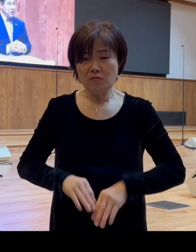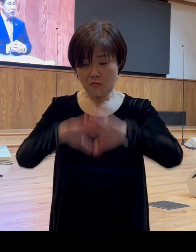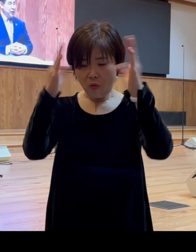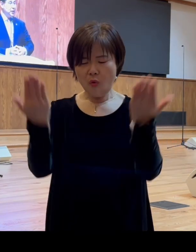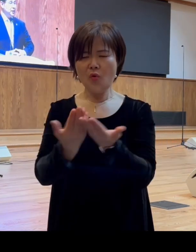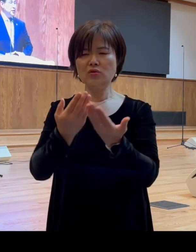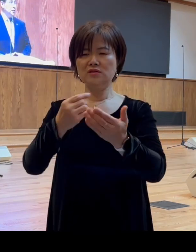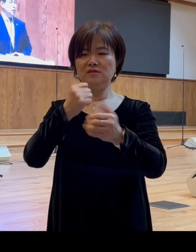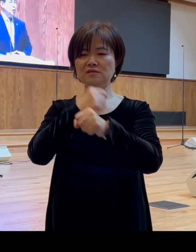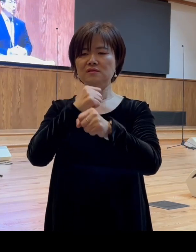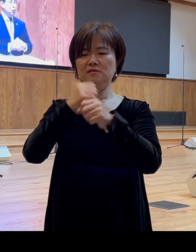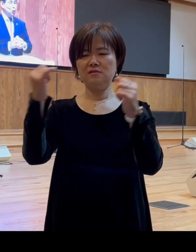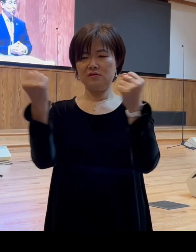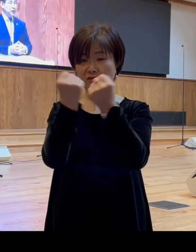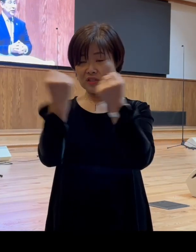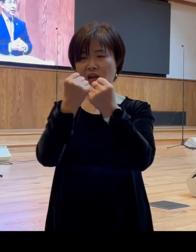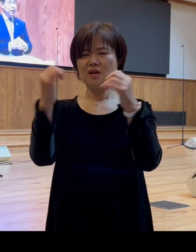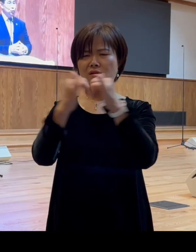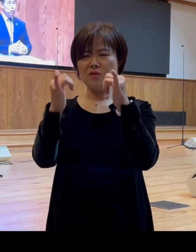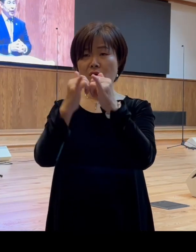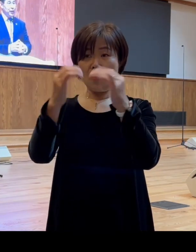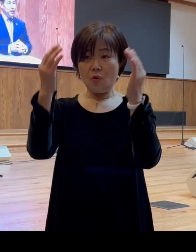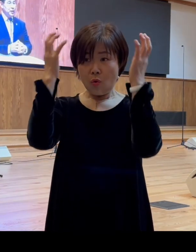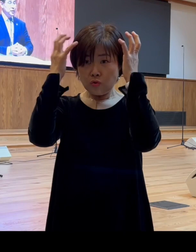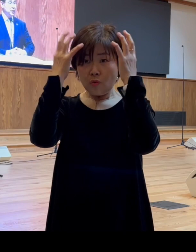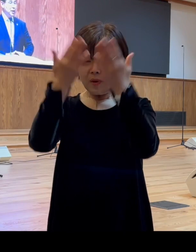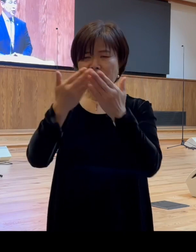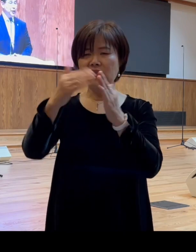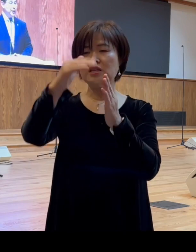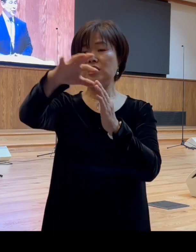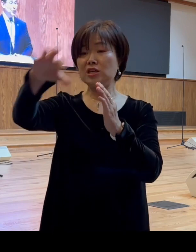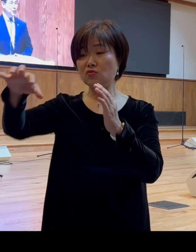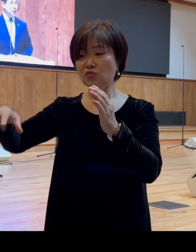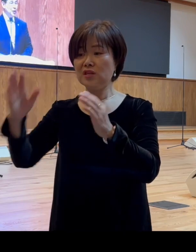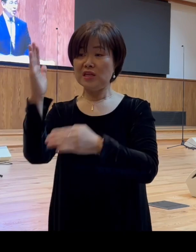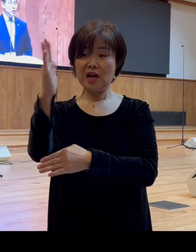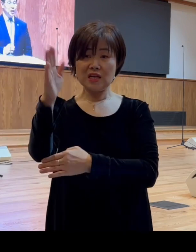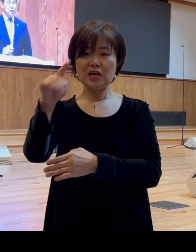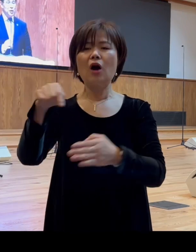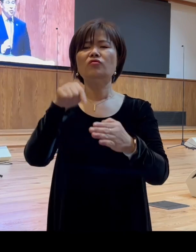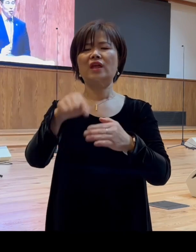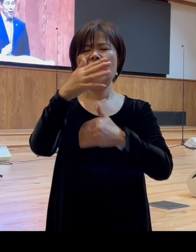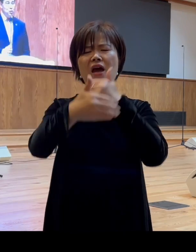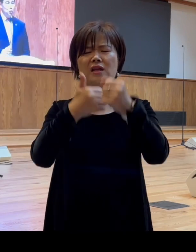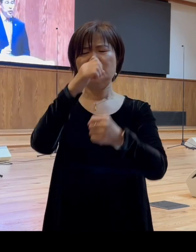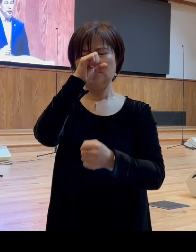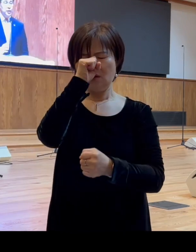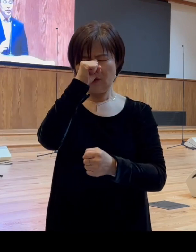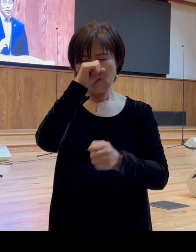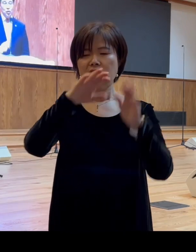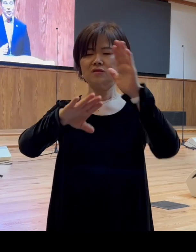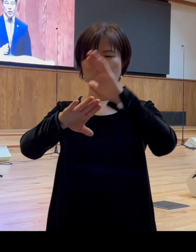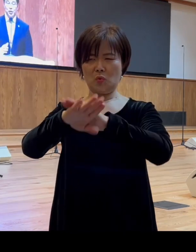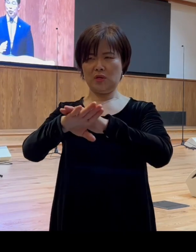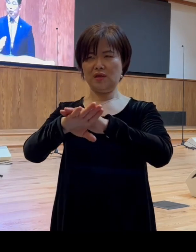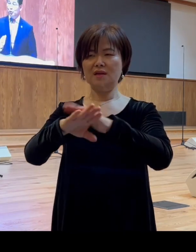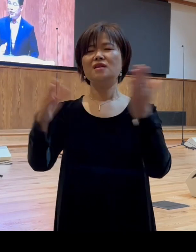이야기들 고통받는 이웃들의 이야기들 가운데에도 여러분 하나님의 선한 손이 역사하시는 줄 믿습니다